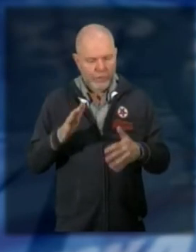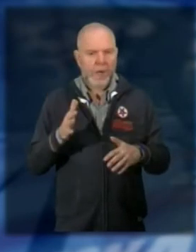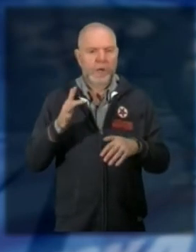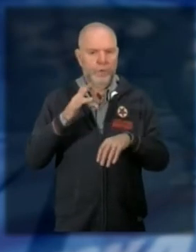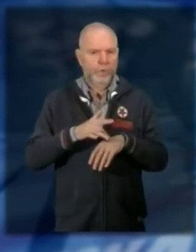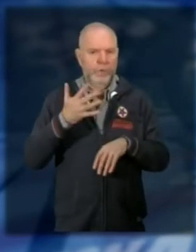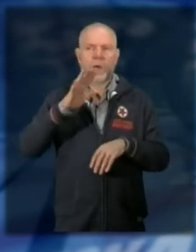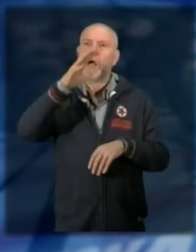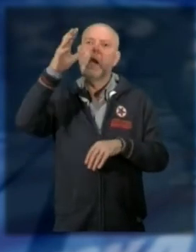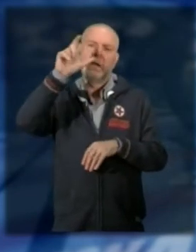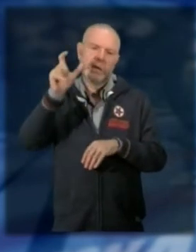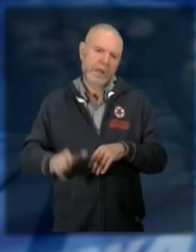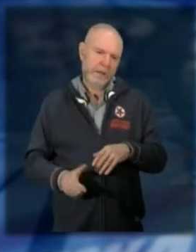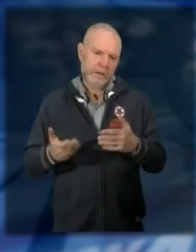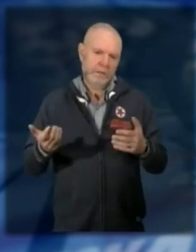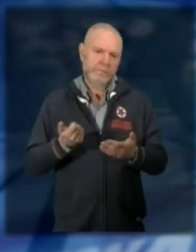anni che funziona in altre parti d'Italia